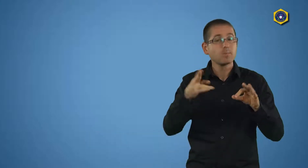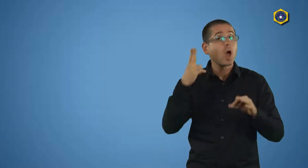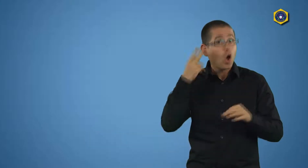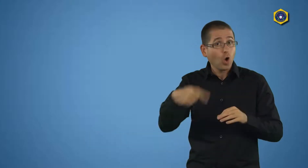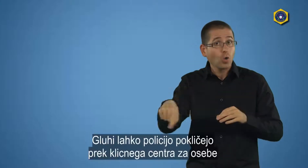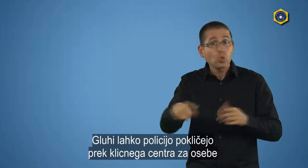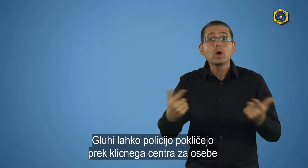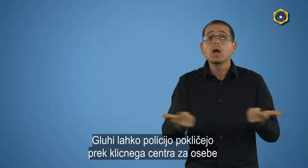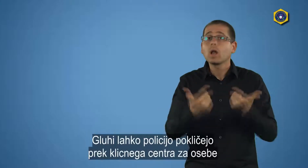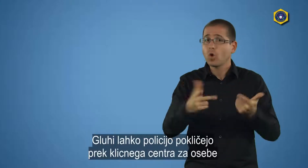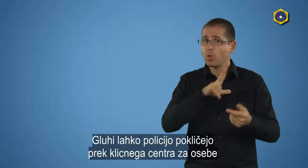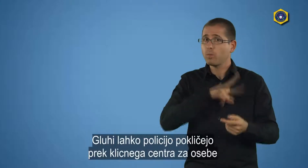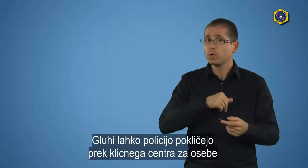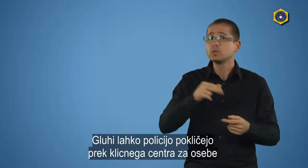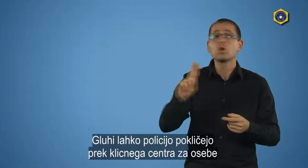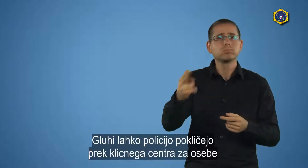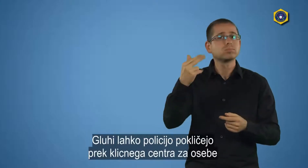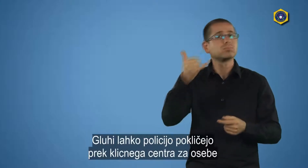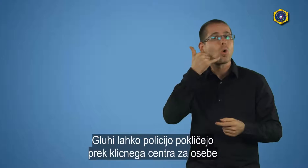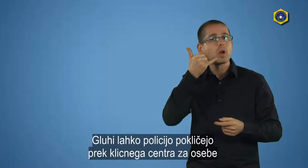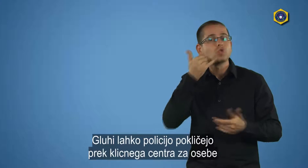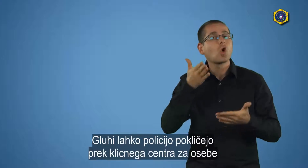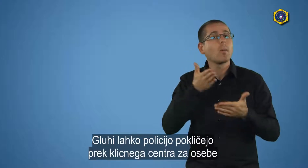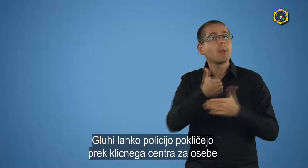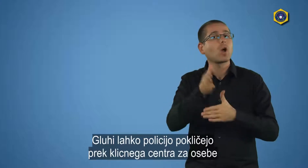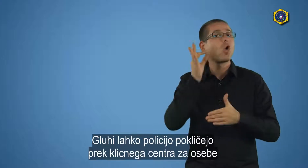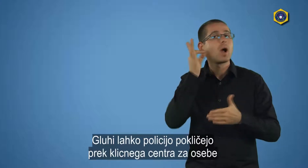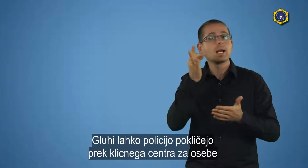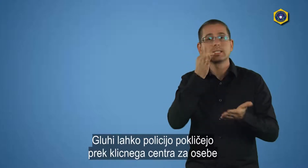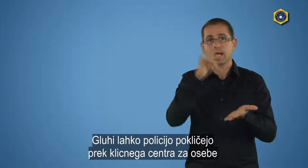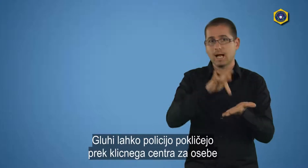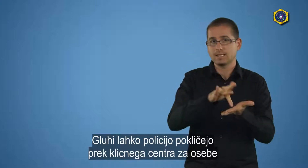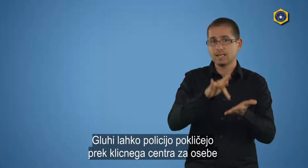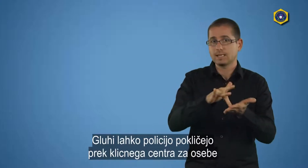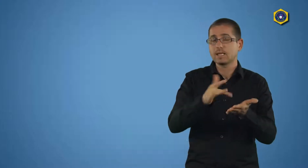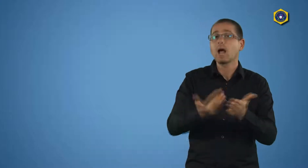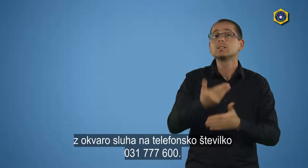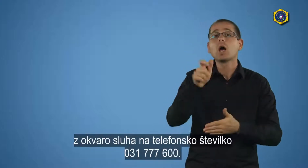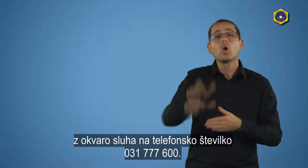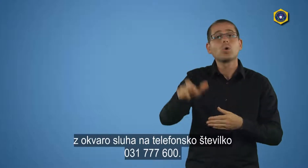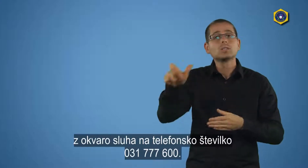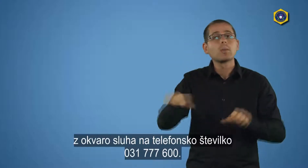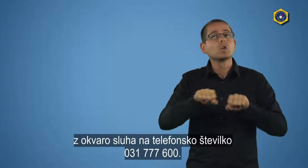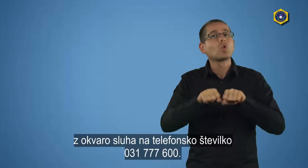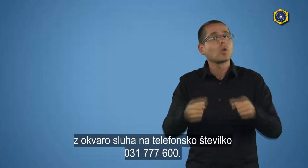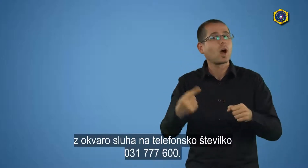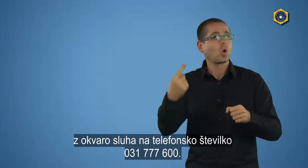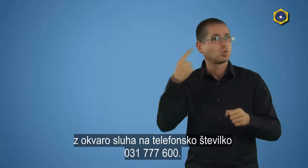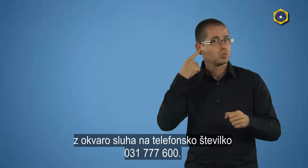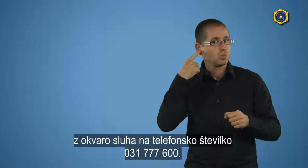Gluhi lahko policijo pokličajo preklicnega centra za osebe z okvaro sluha na telefonsko številko